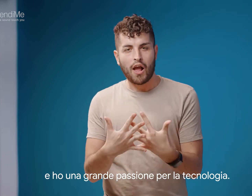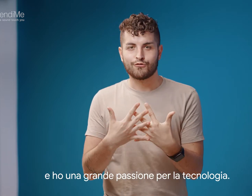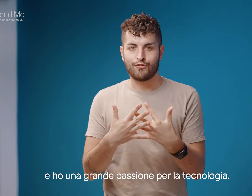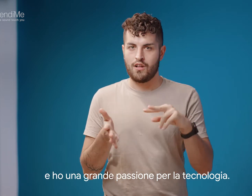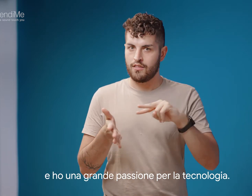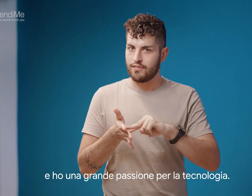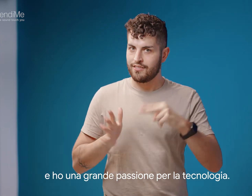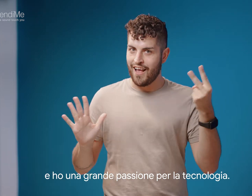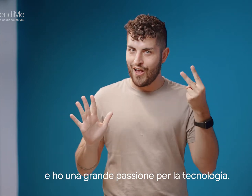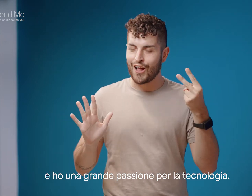passione per la tecnologia.